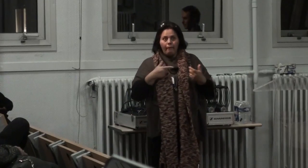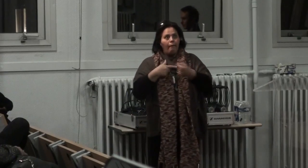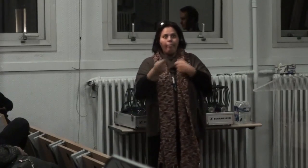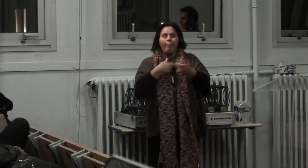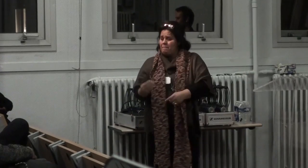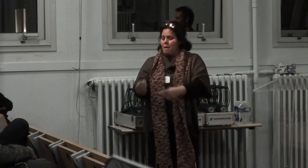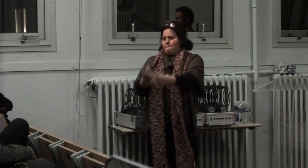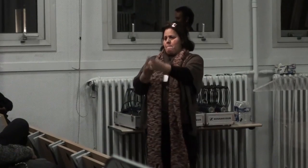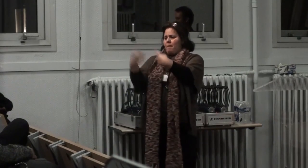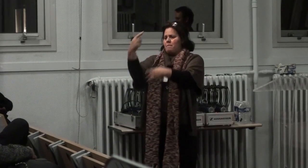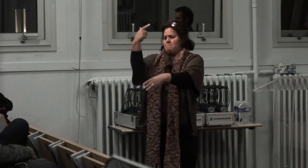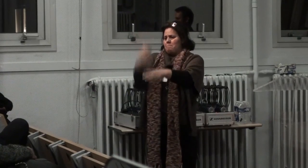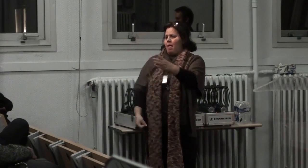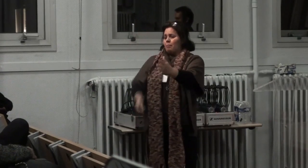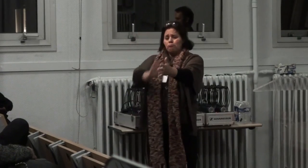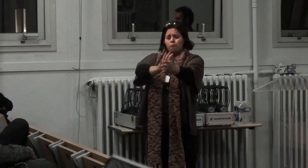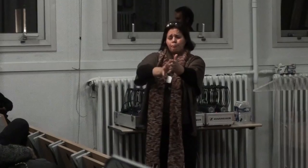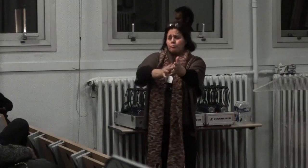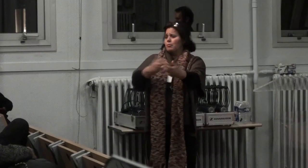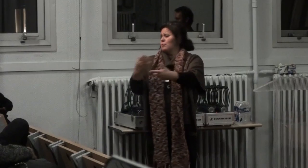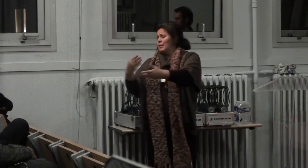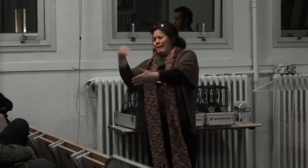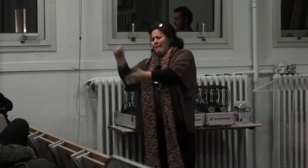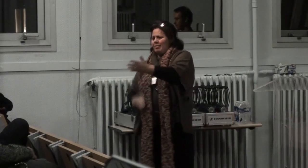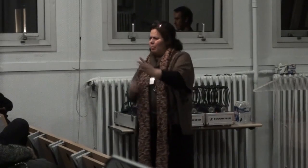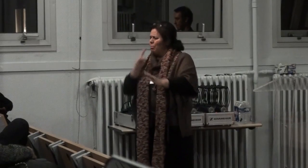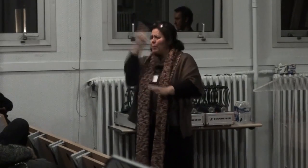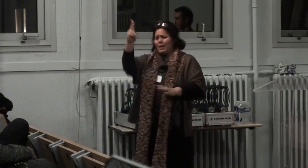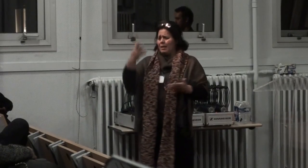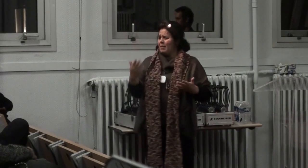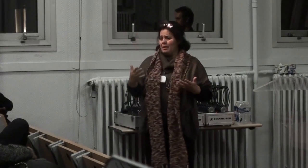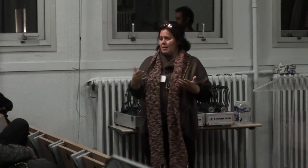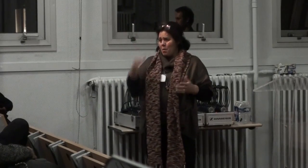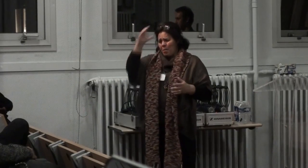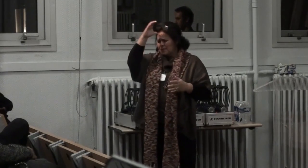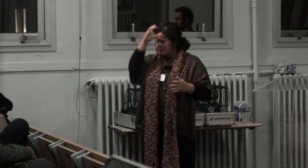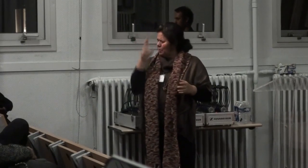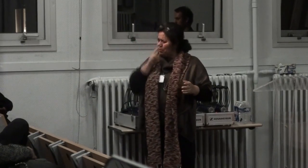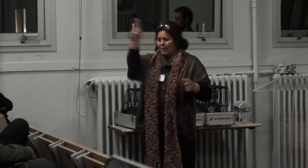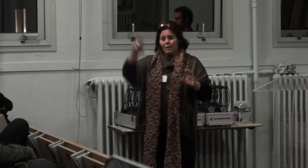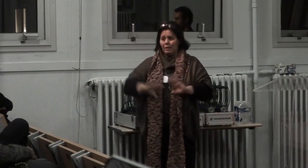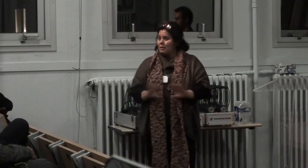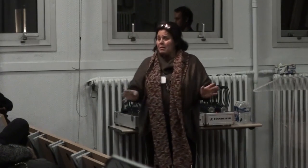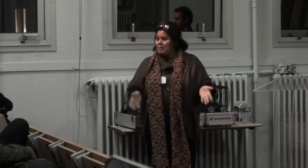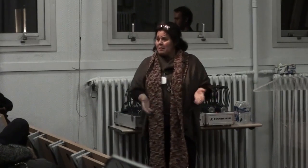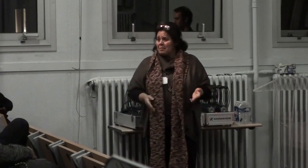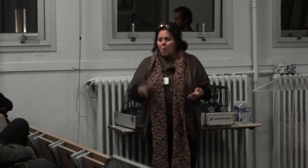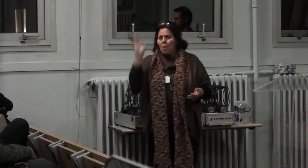incessants parce que oui plus que l'enfant devient bilingue acquiert des